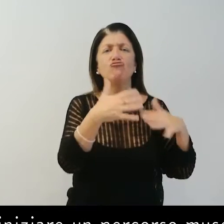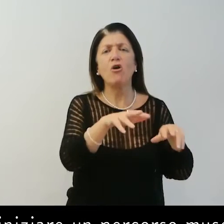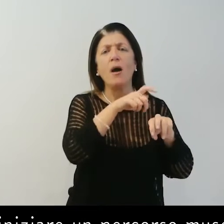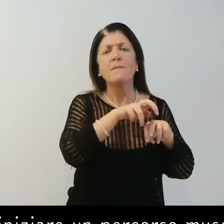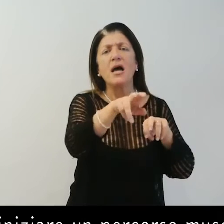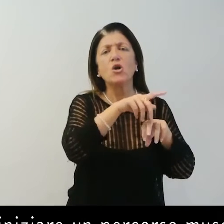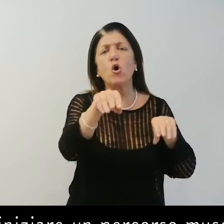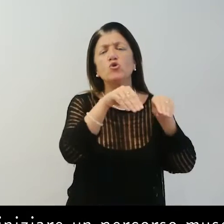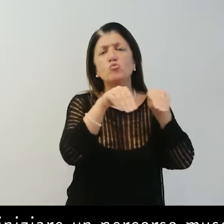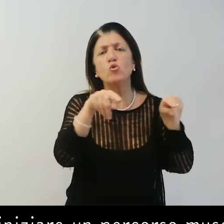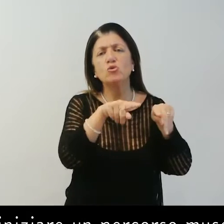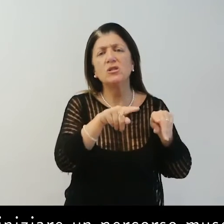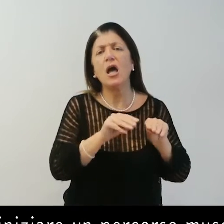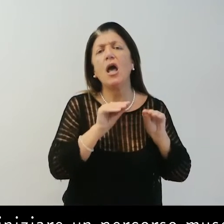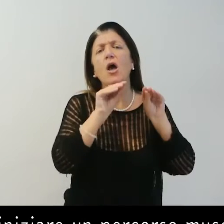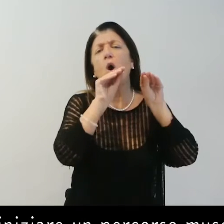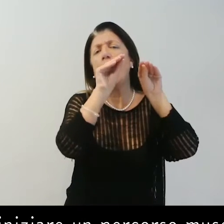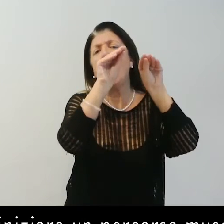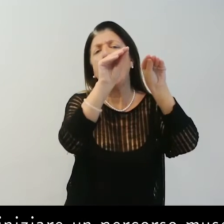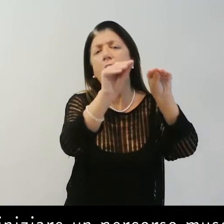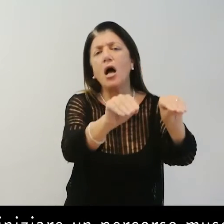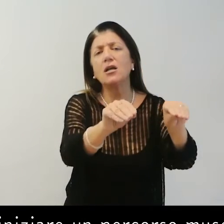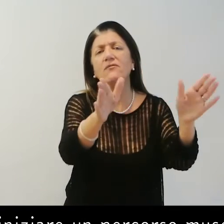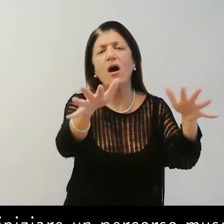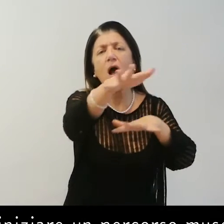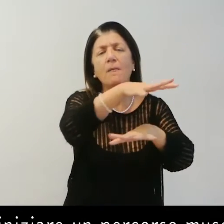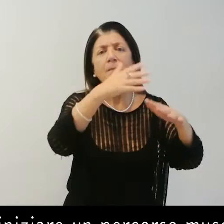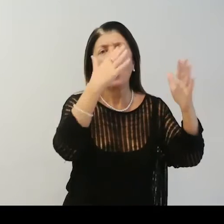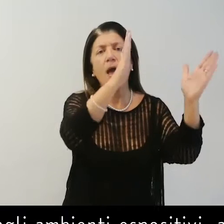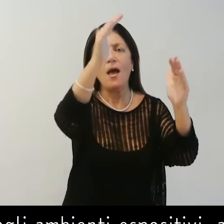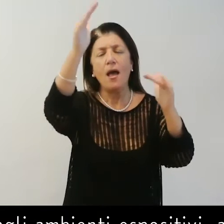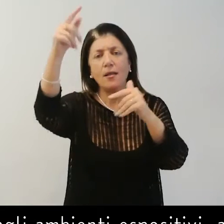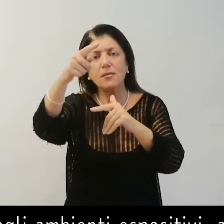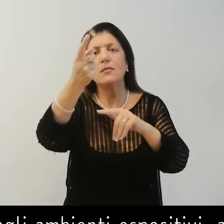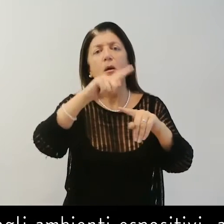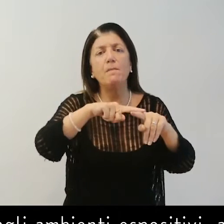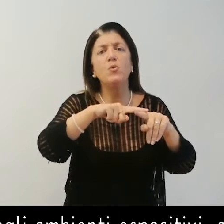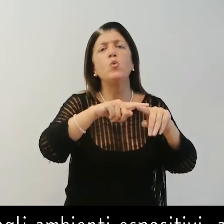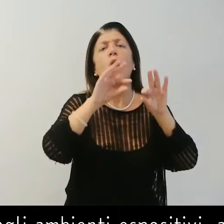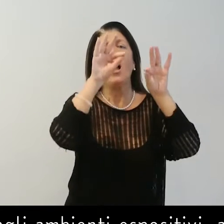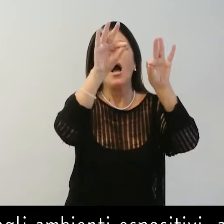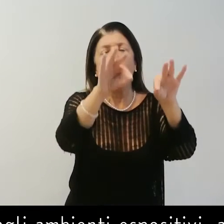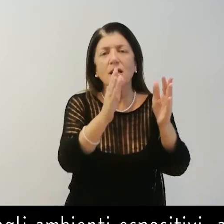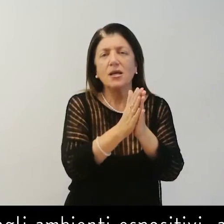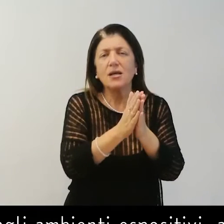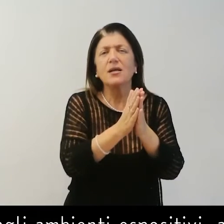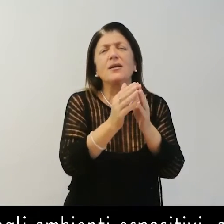iniziare un percorso museale che ci permetterà di accedere oltre agli ambienti espositivi alla necropoli